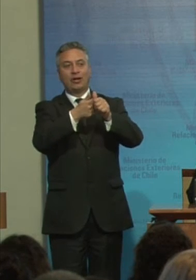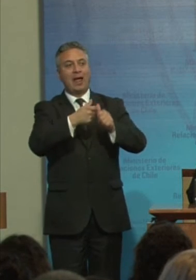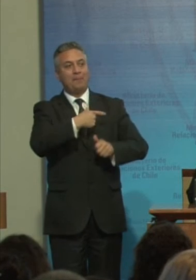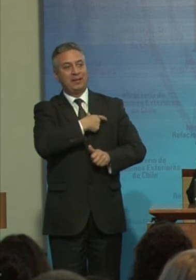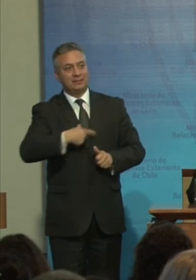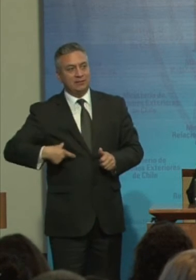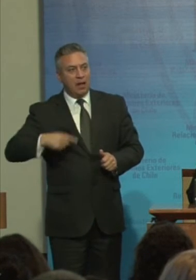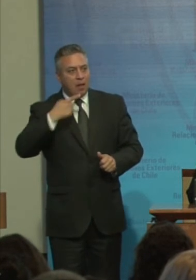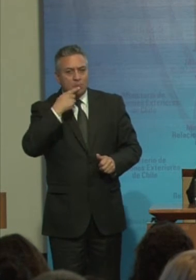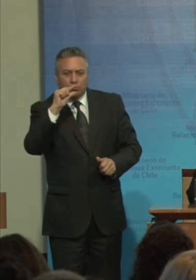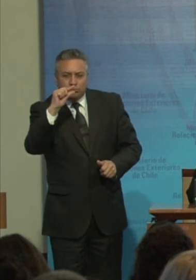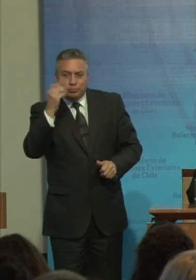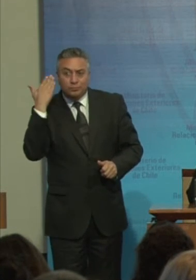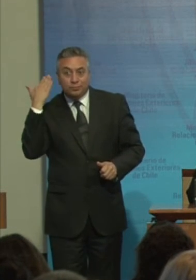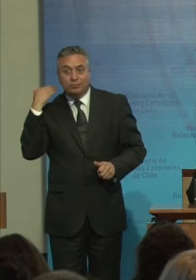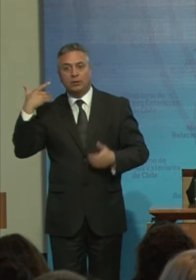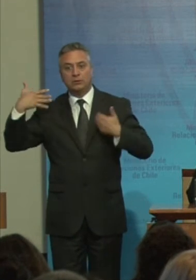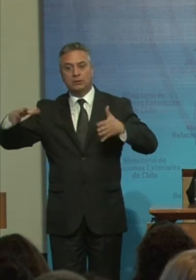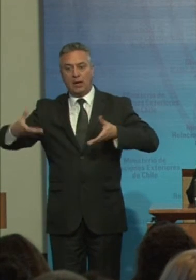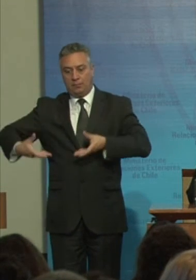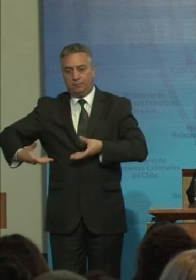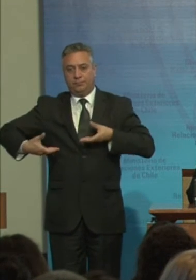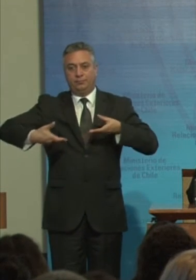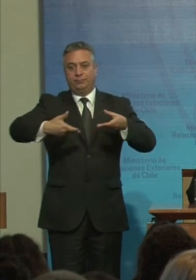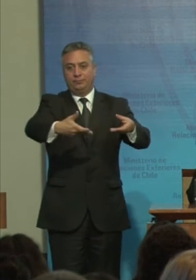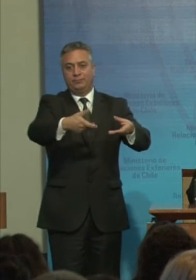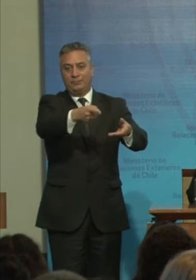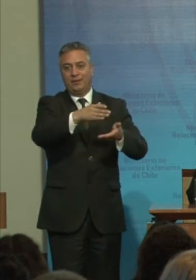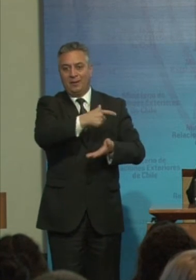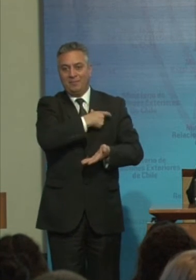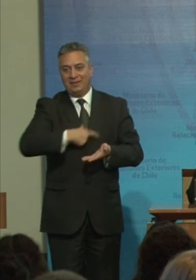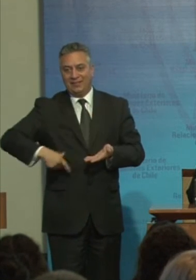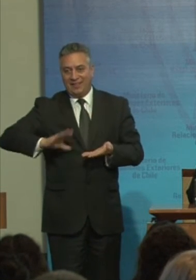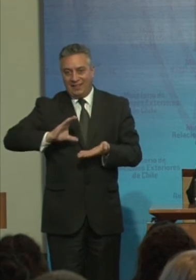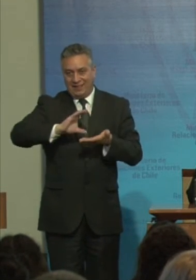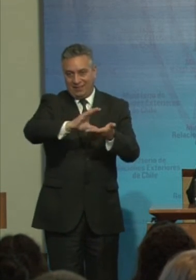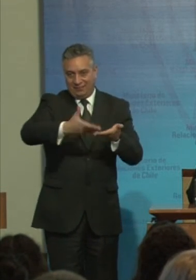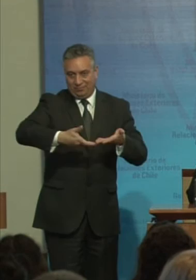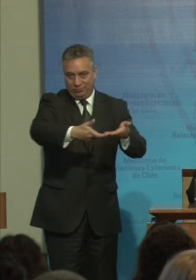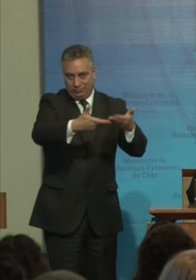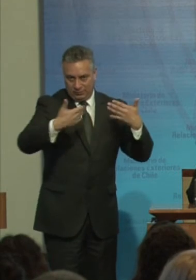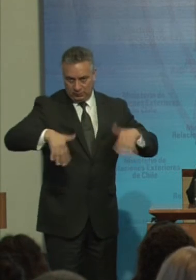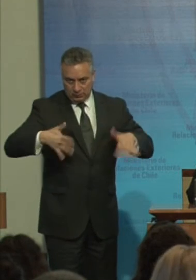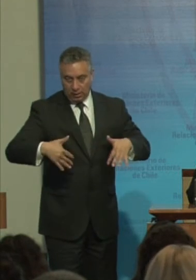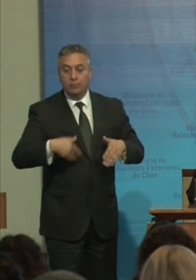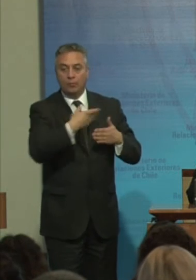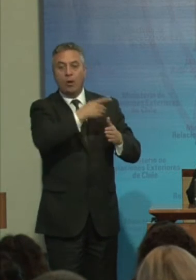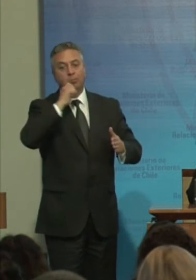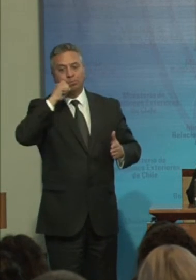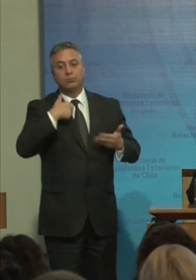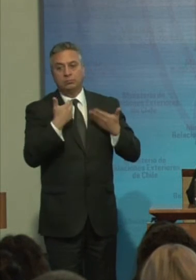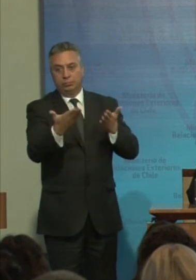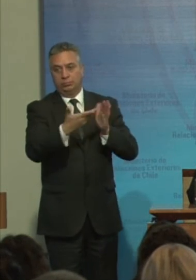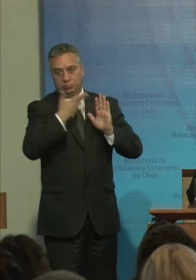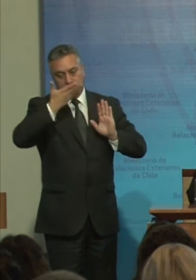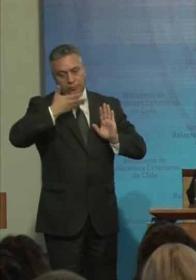muy poquitos Dos días Entregó el Plan Nacional De inclusión Así que Los dejo con Catherine Muñoz